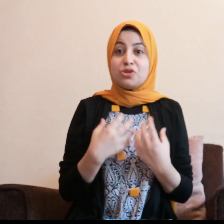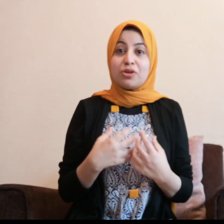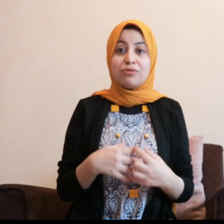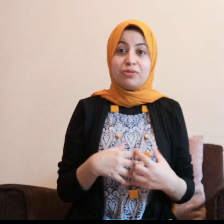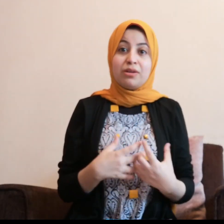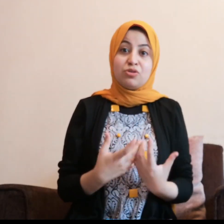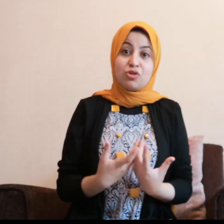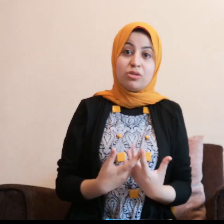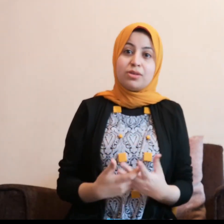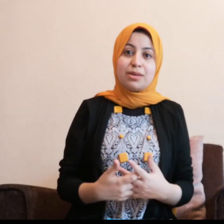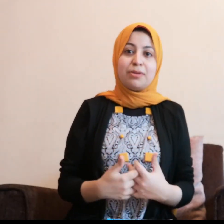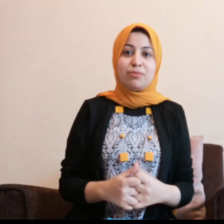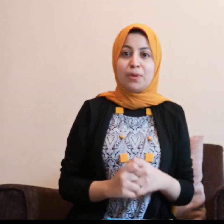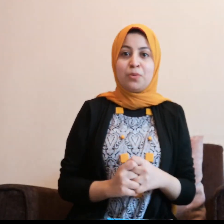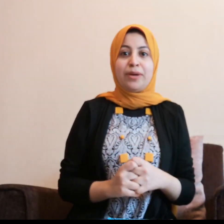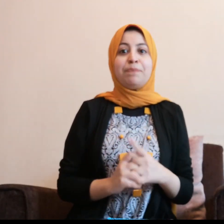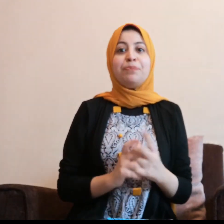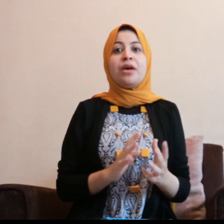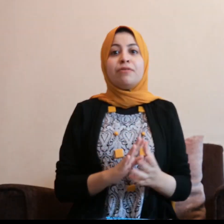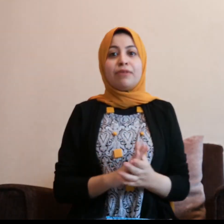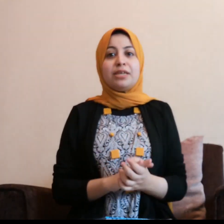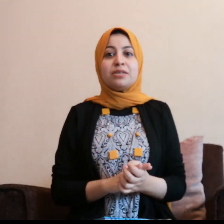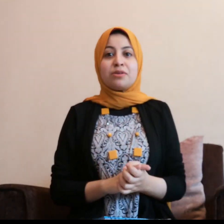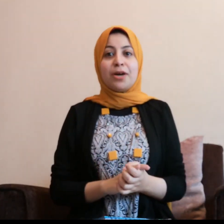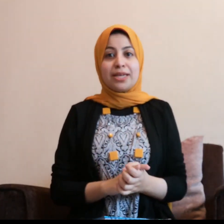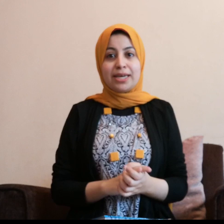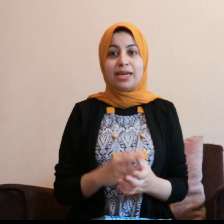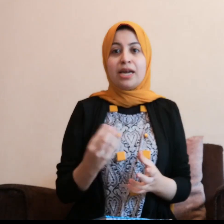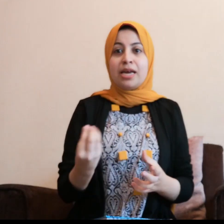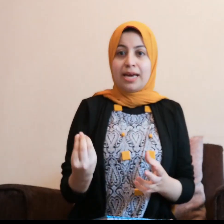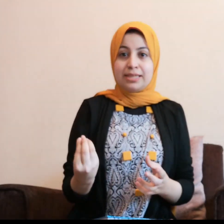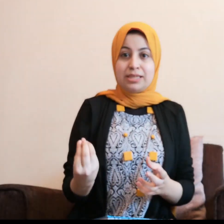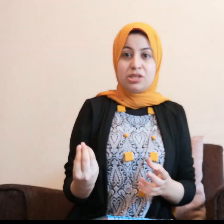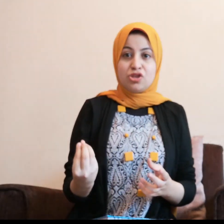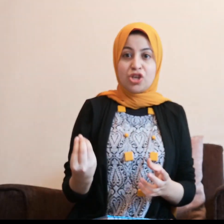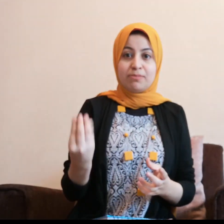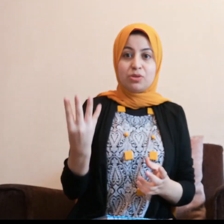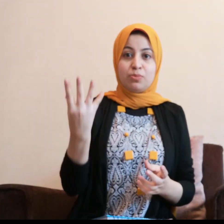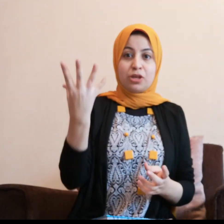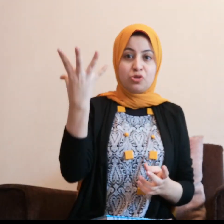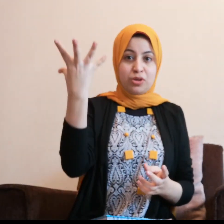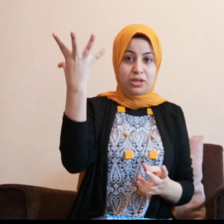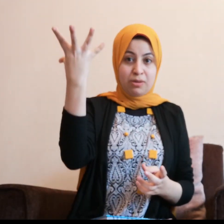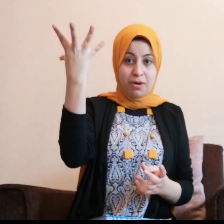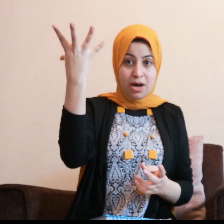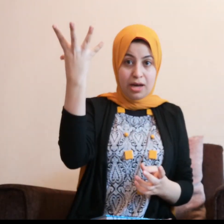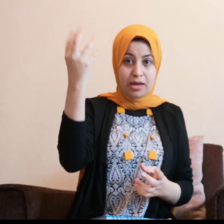الاشارة تفضل الاشارة فاحنا صباح الخير ادي دي الشمس وبتشركة صباح